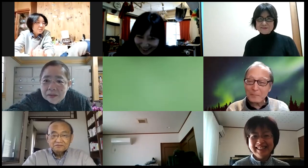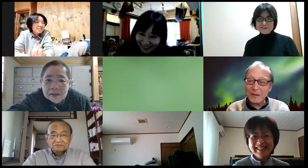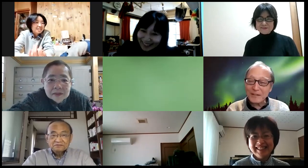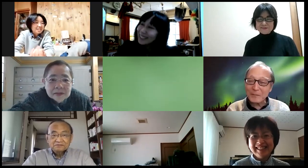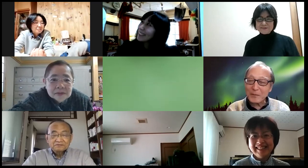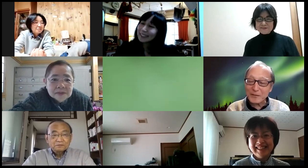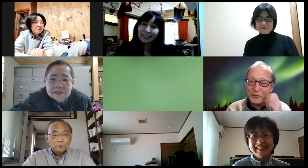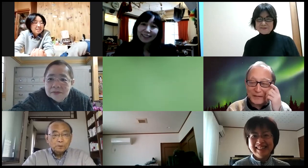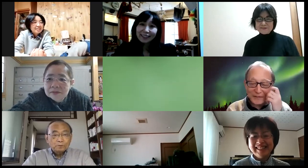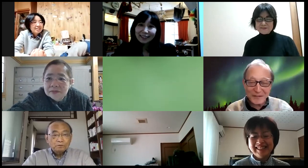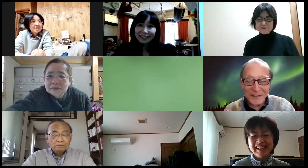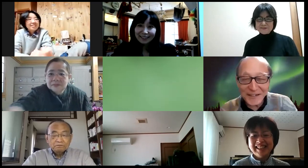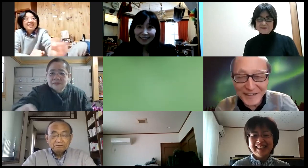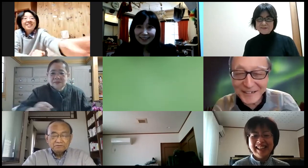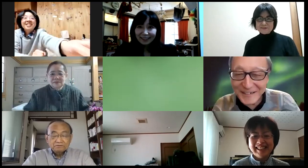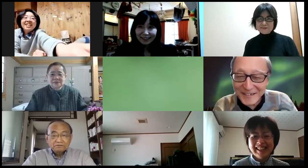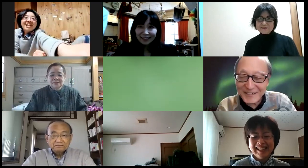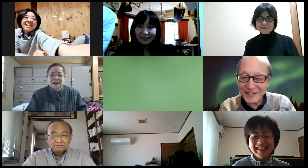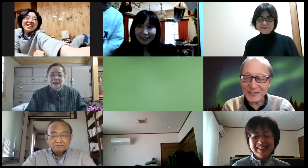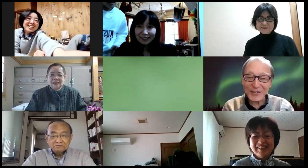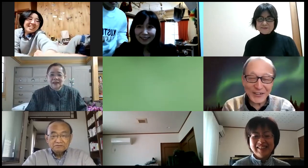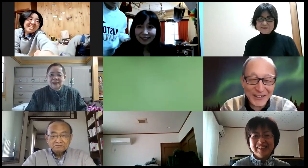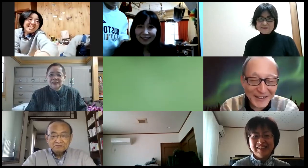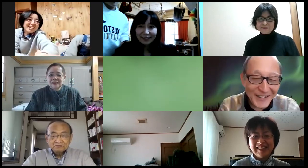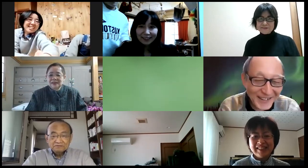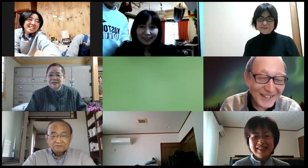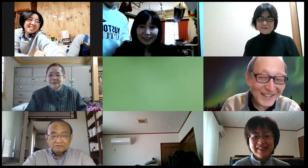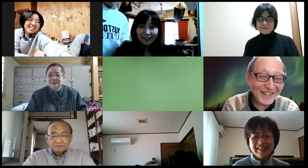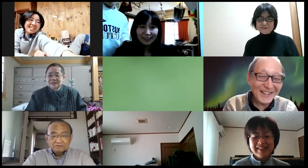ナンバー3です。いやいやいや。すごい。まだ全然です。